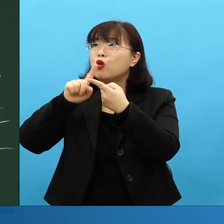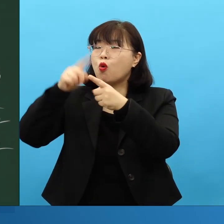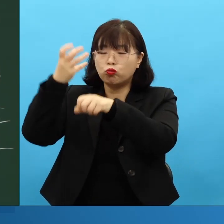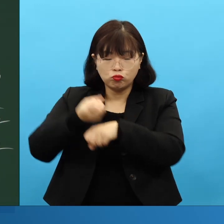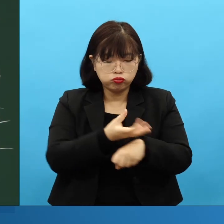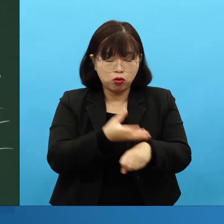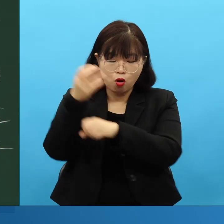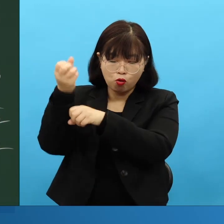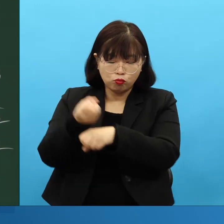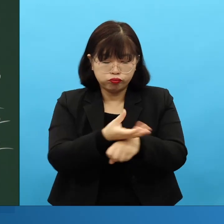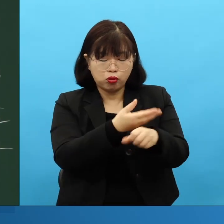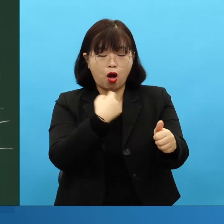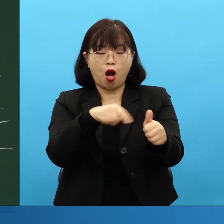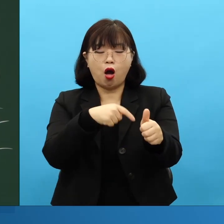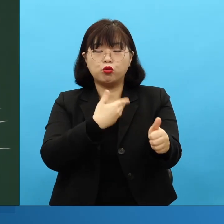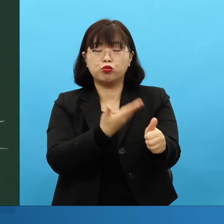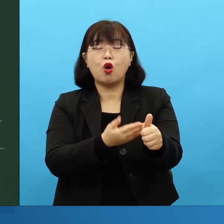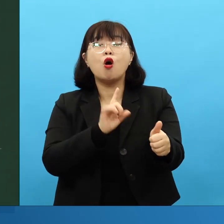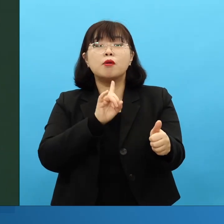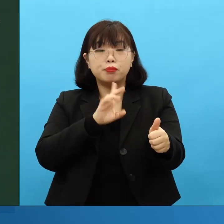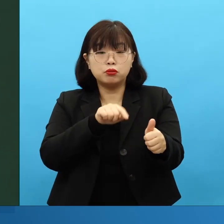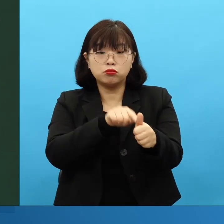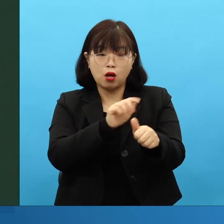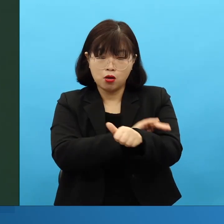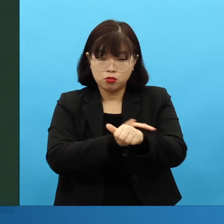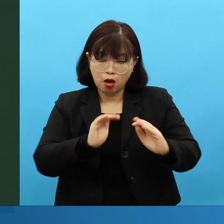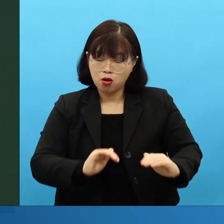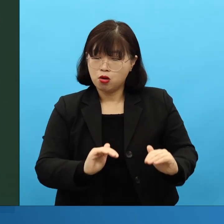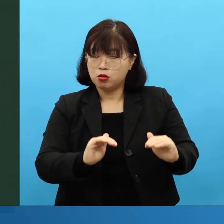하나님의 능력이 얼마나 큰지, 여기에 만민이 오게 된다.